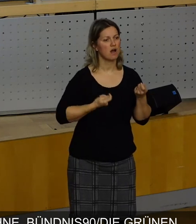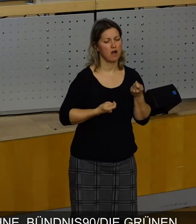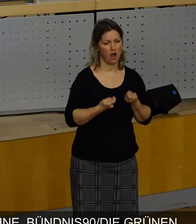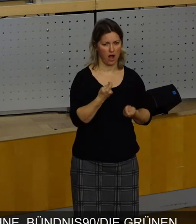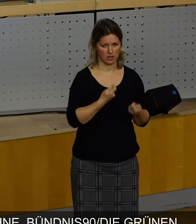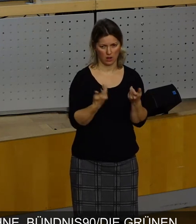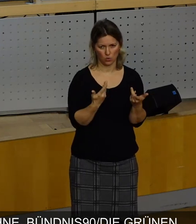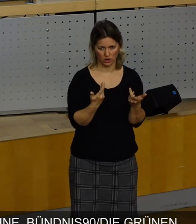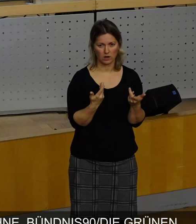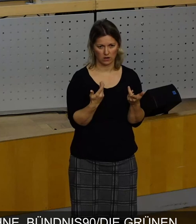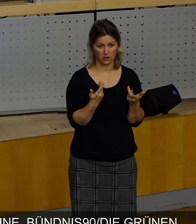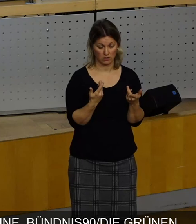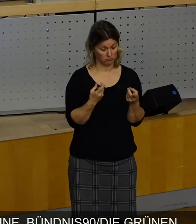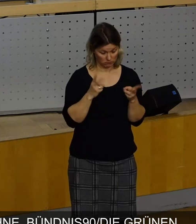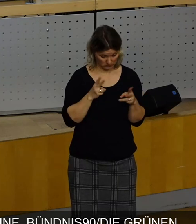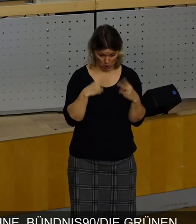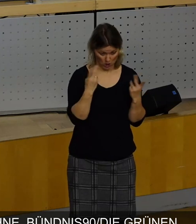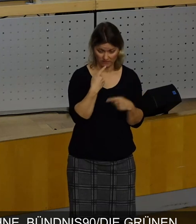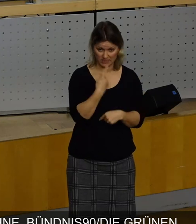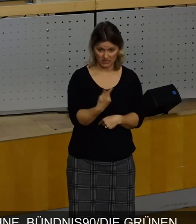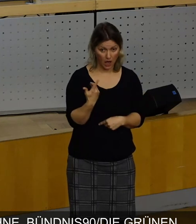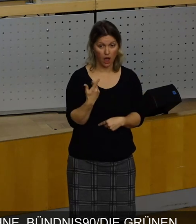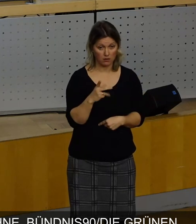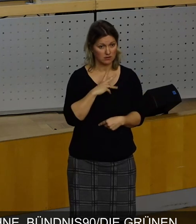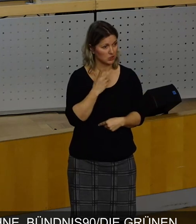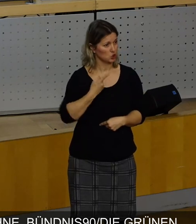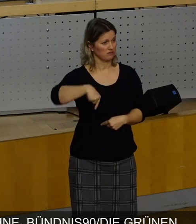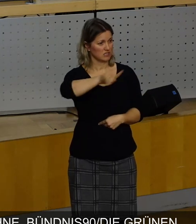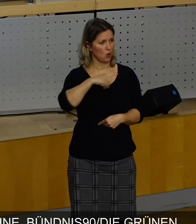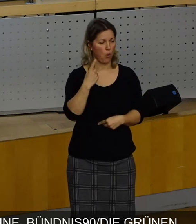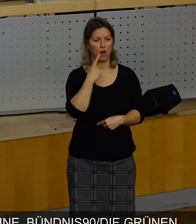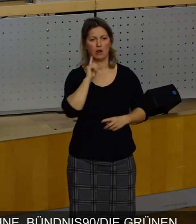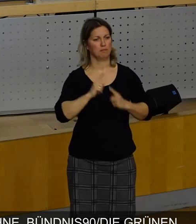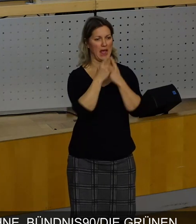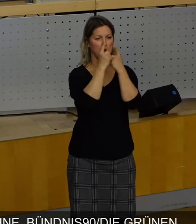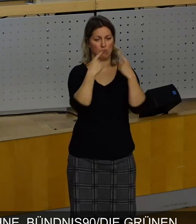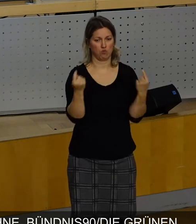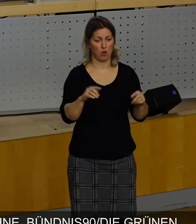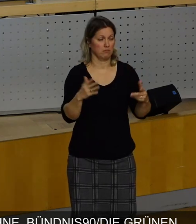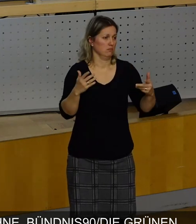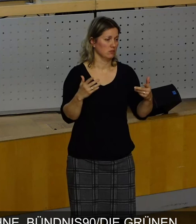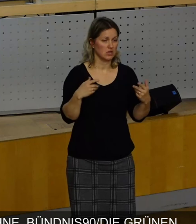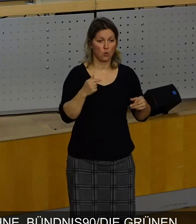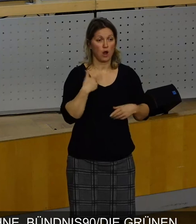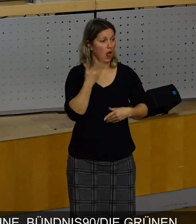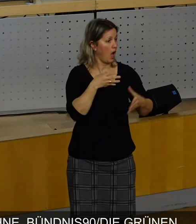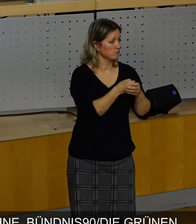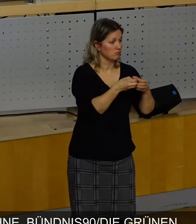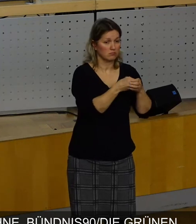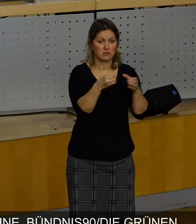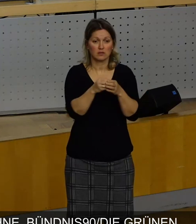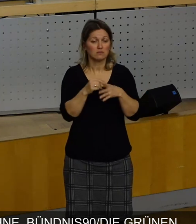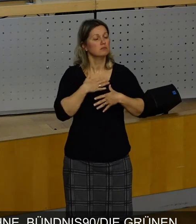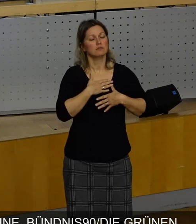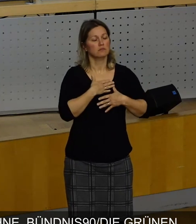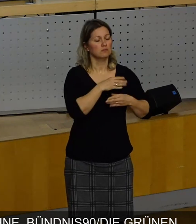wir, das muss ich jetzt mal wirklich sagen, und wir werden uns hier alle wieder fetzen und es ist jetzt keine Liebesheirat auf die nächsten Jahre